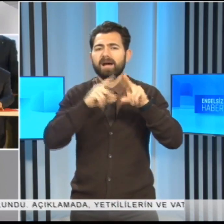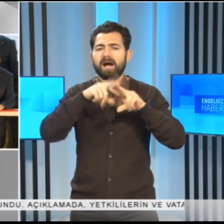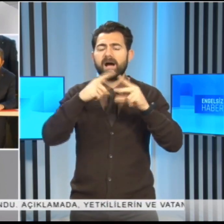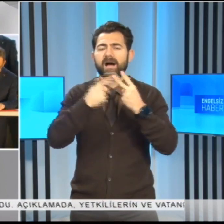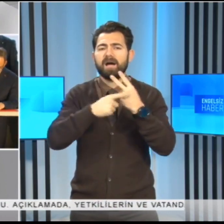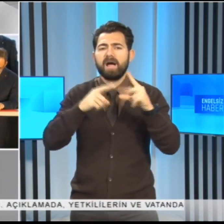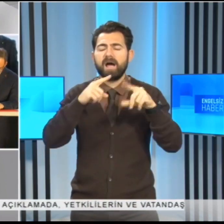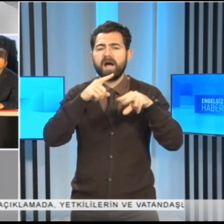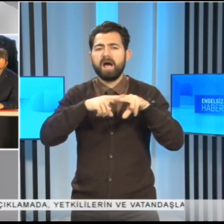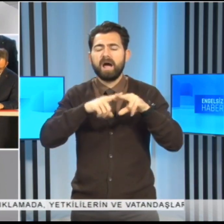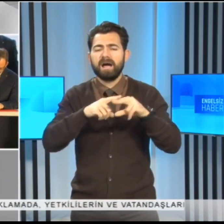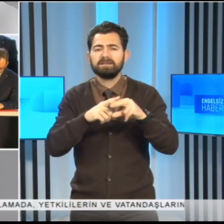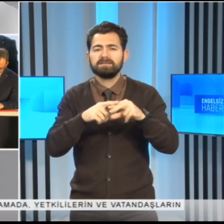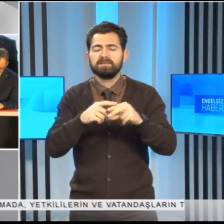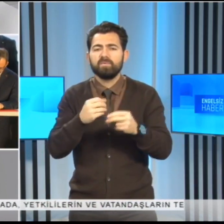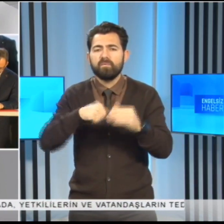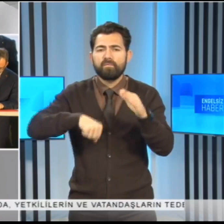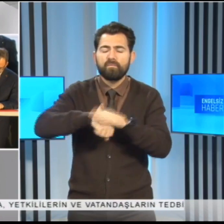bulundu.